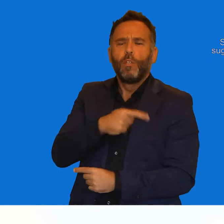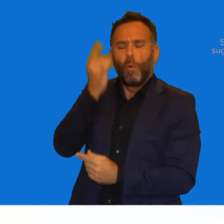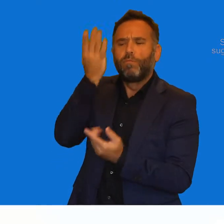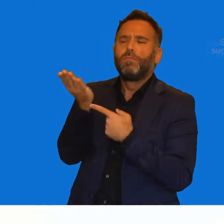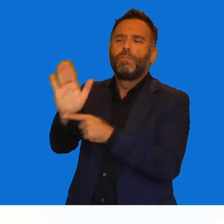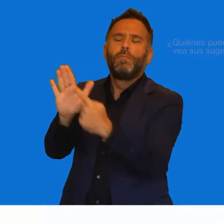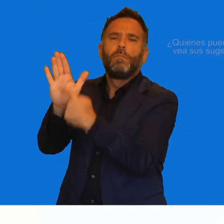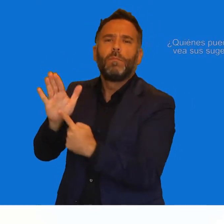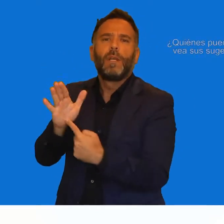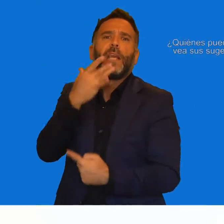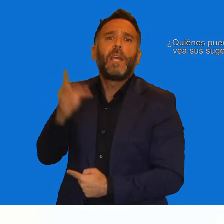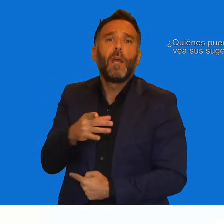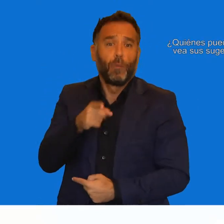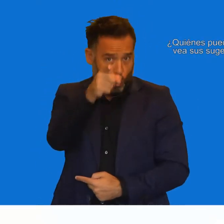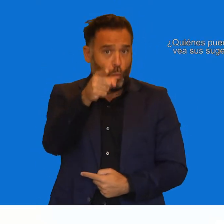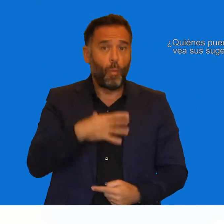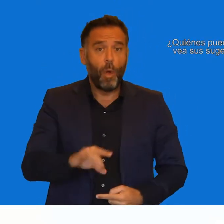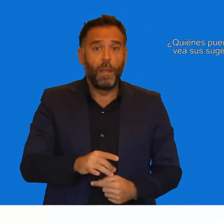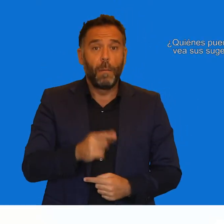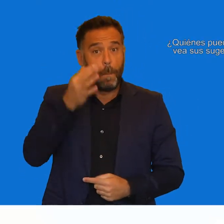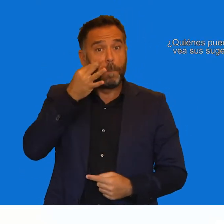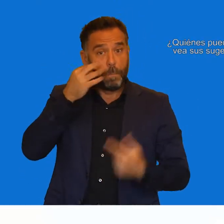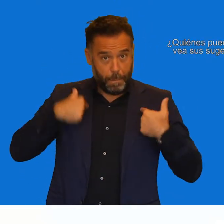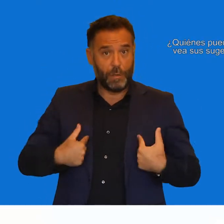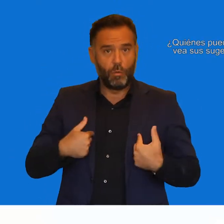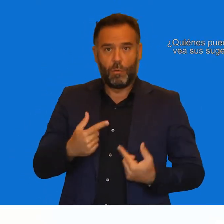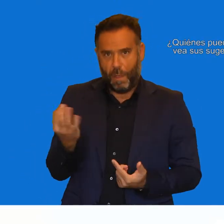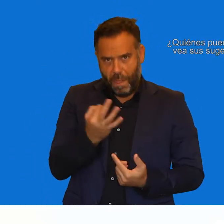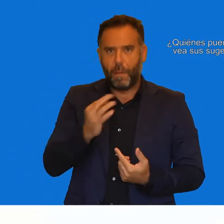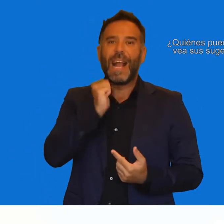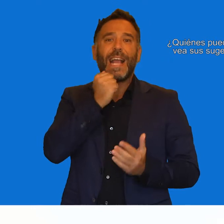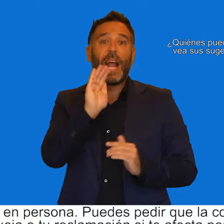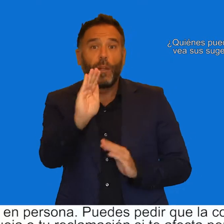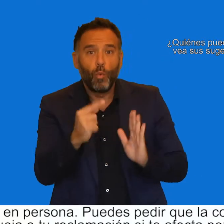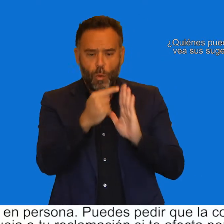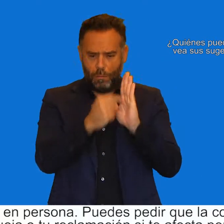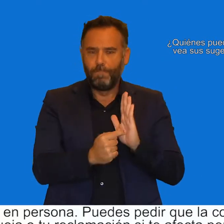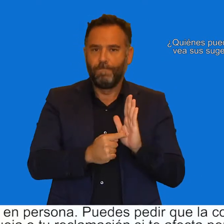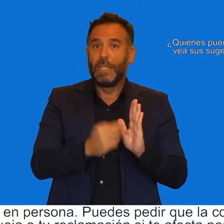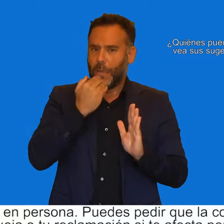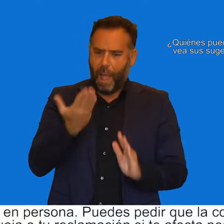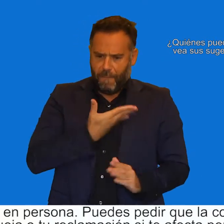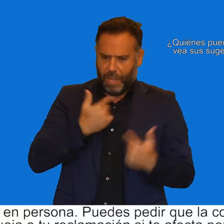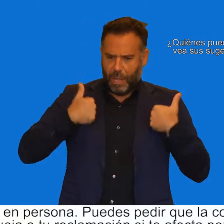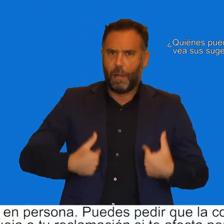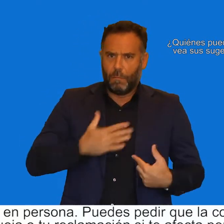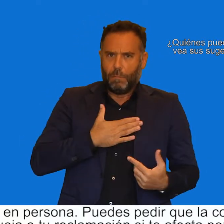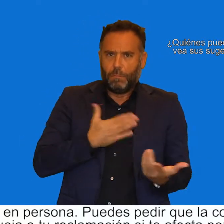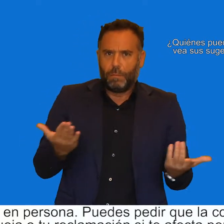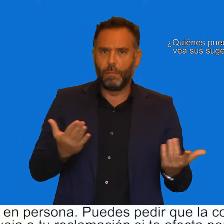¿Quiénes pueden pedir que la Comisión vea sus sugerencias o reclamaciones? Tú en persona. Puedes pedir que la Comisión vea tu queja